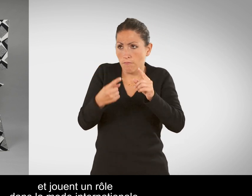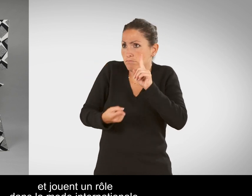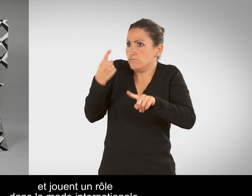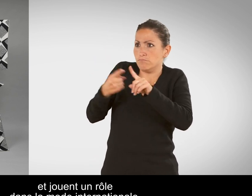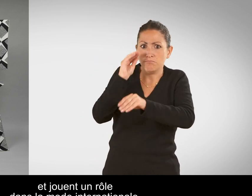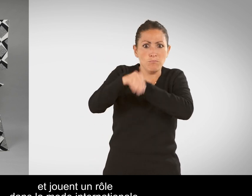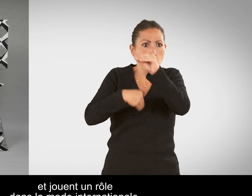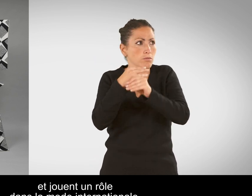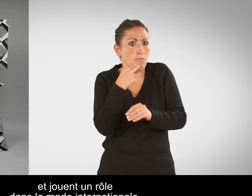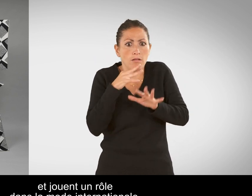internationale